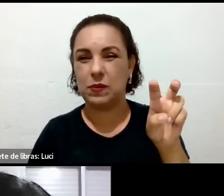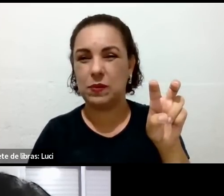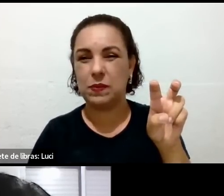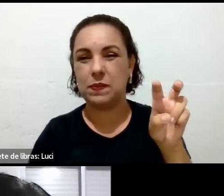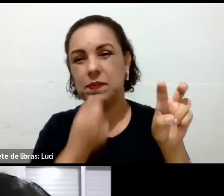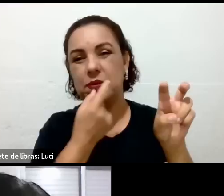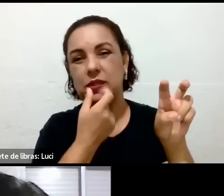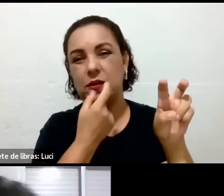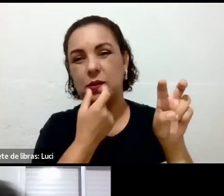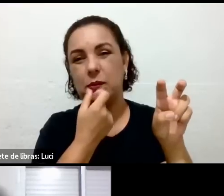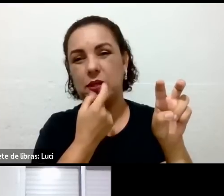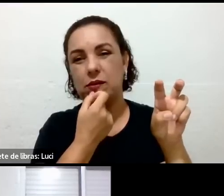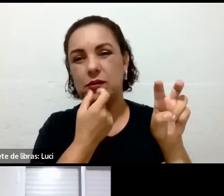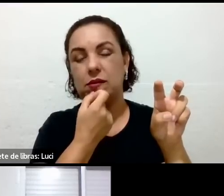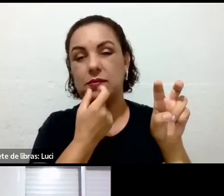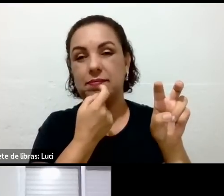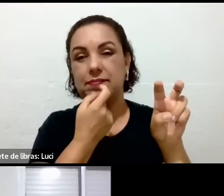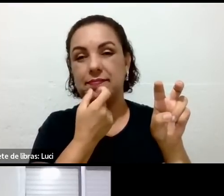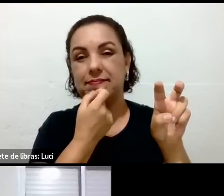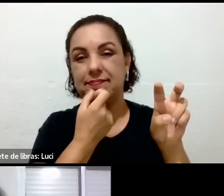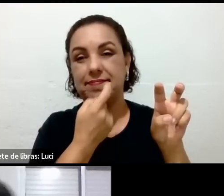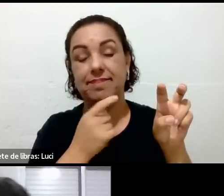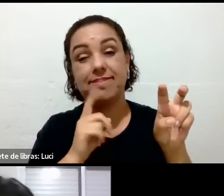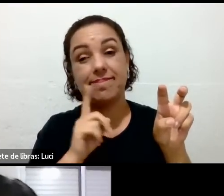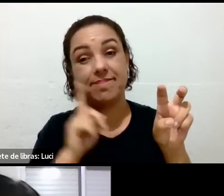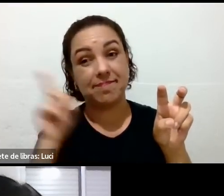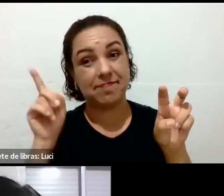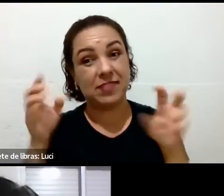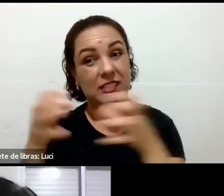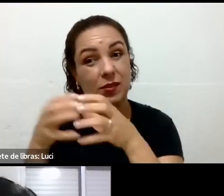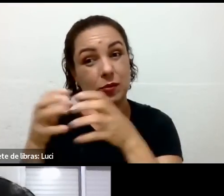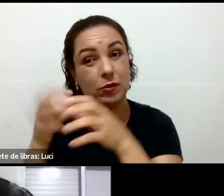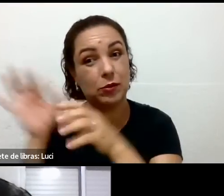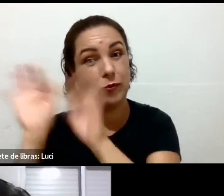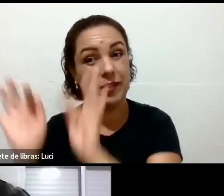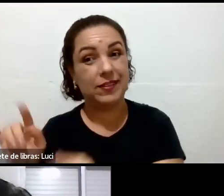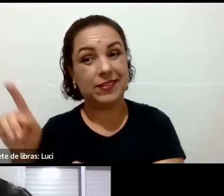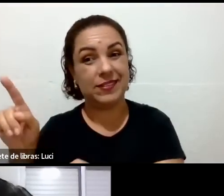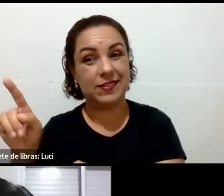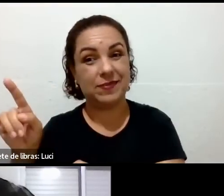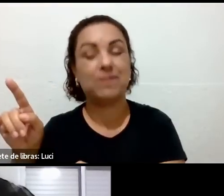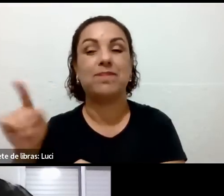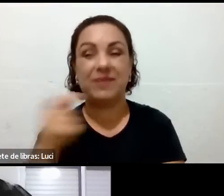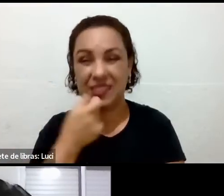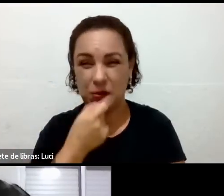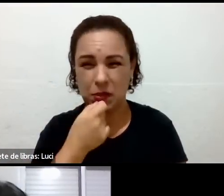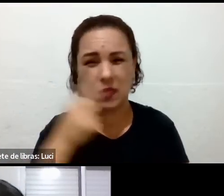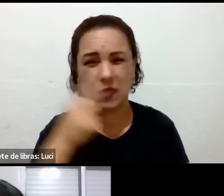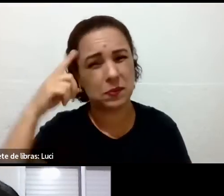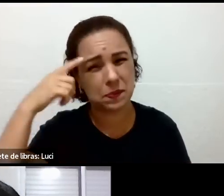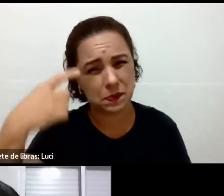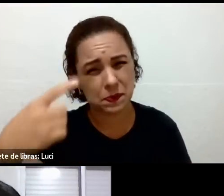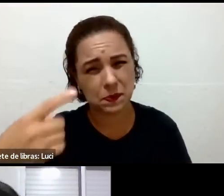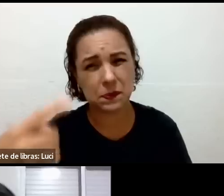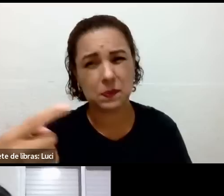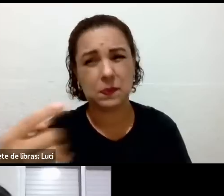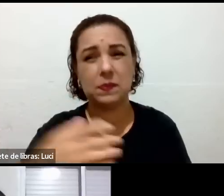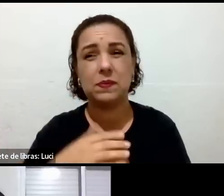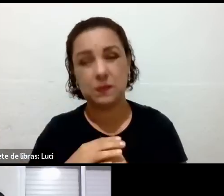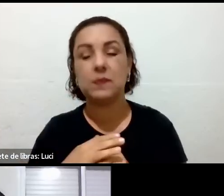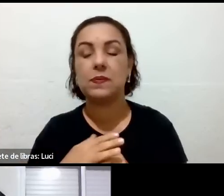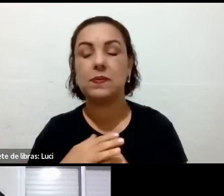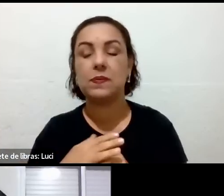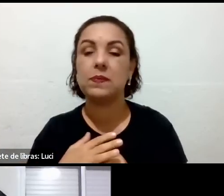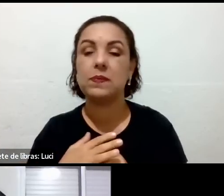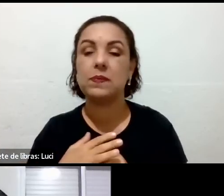vendendo um, agora já está te vendendo cinco. Olha como eles ficam felizes, né? E é um remédio contínuo. Agora, deixa eu te falar uma coisa aqui, velho. Quem tira